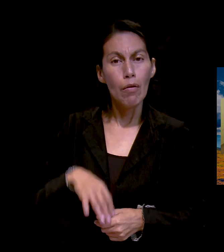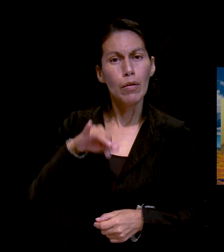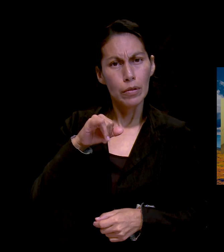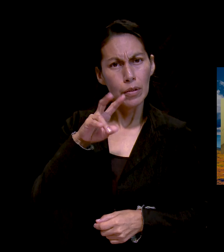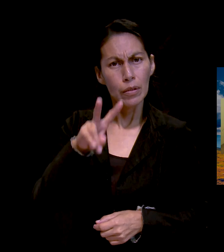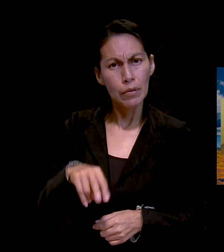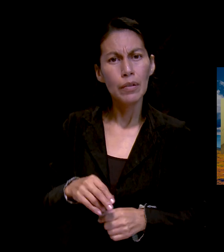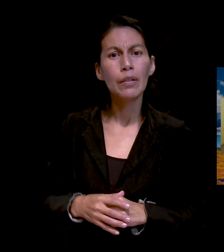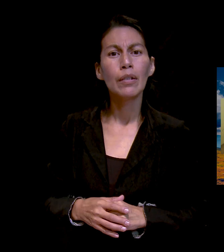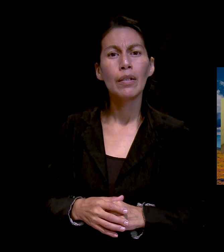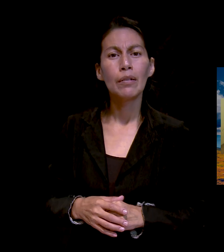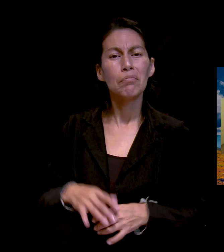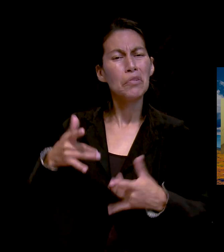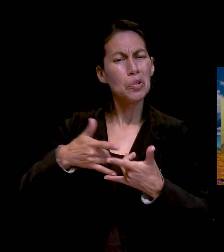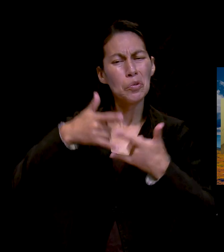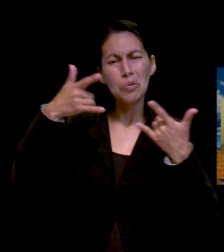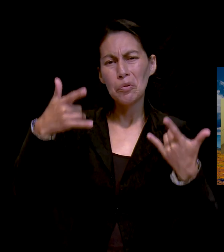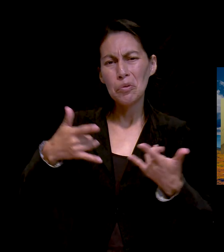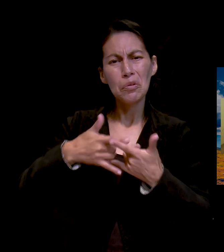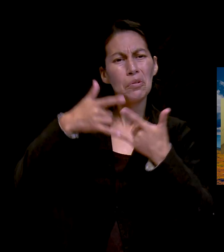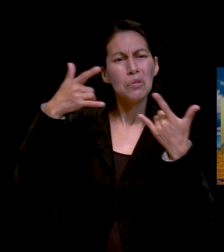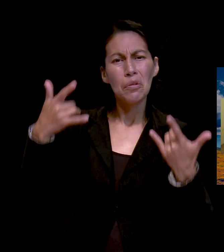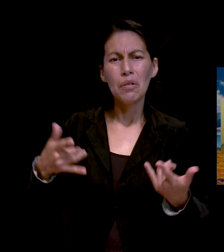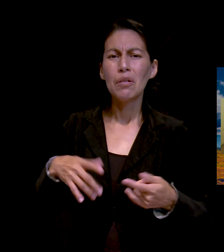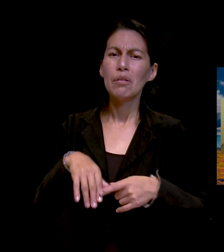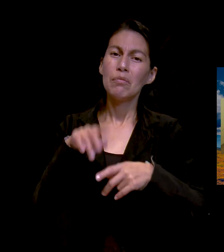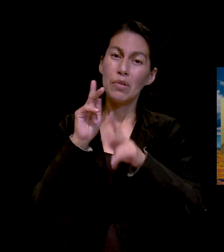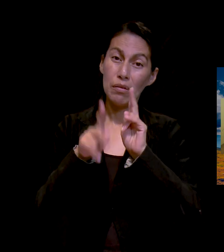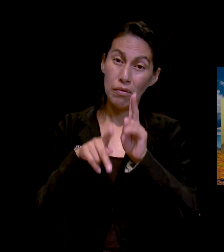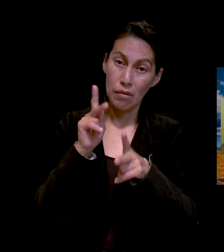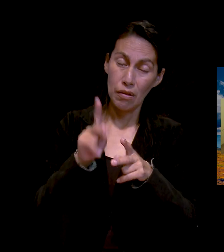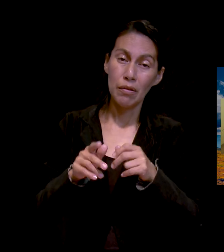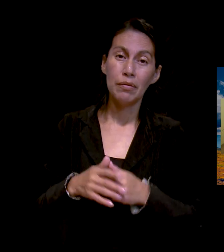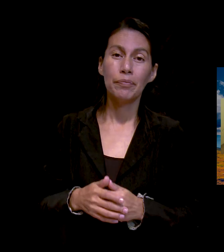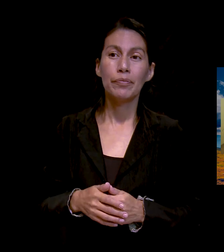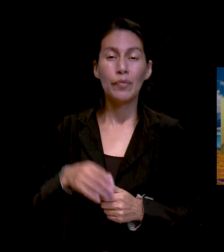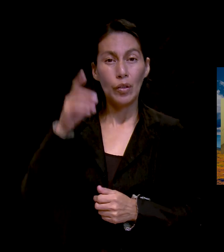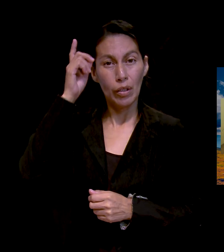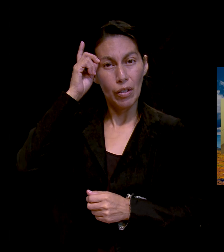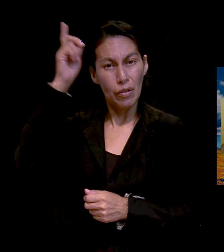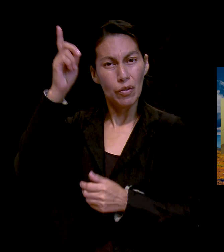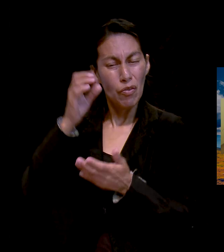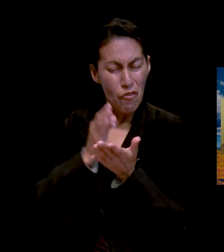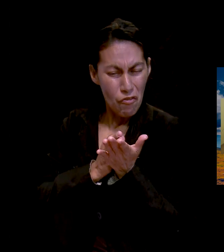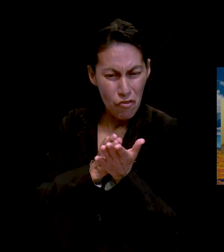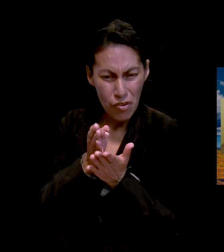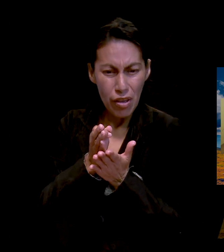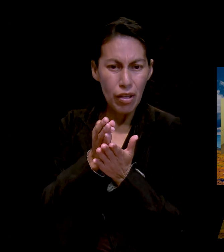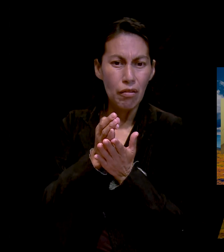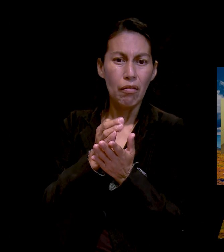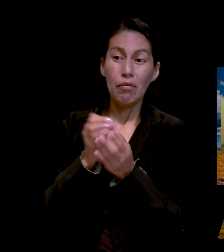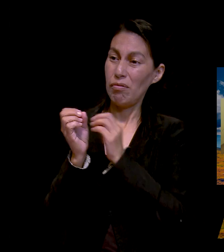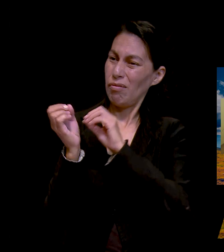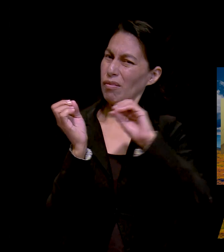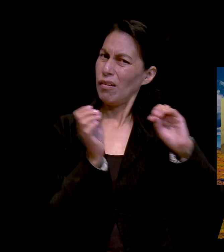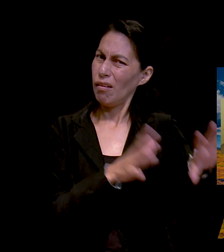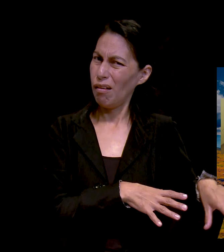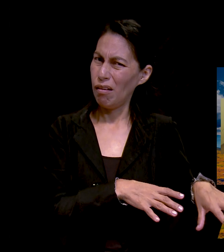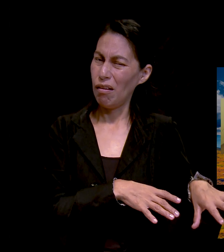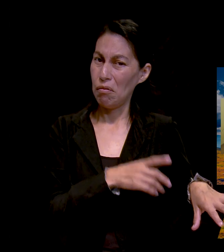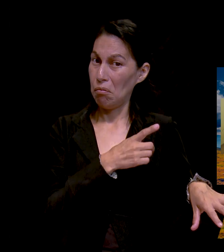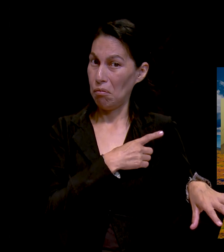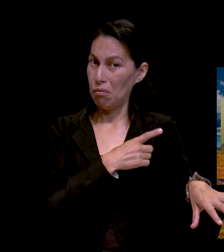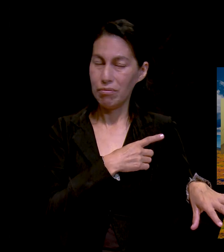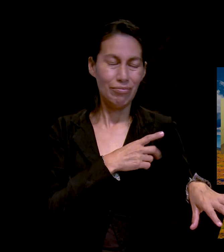muchas historias al respecto. Porque Dios es fiel. No nos dejará ni nos desamparará.